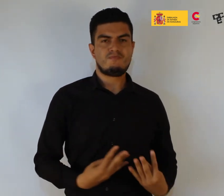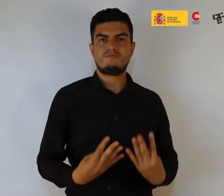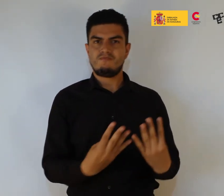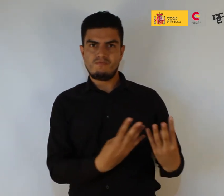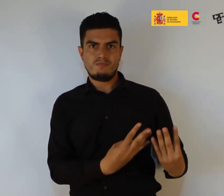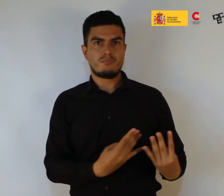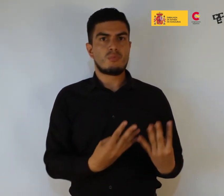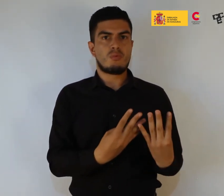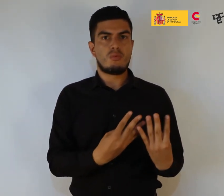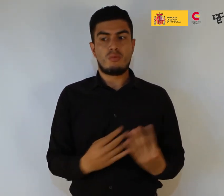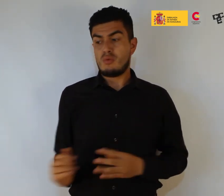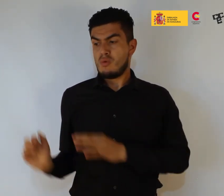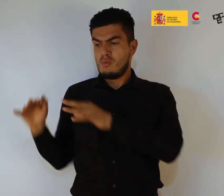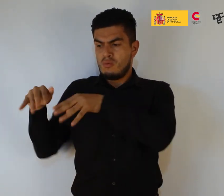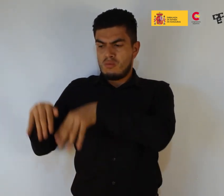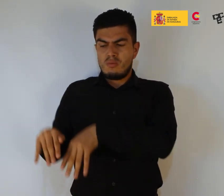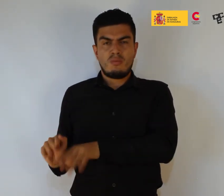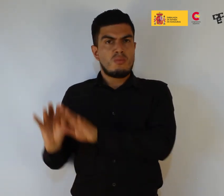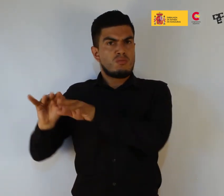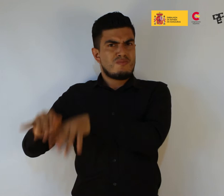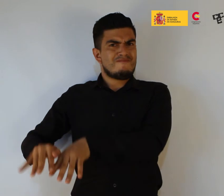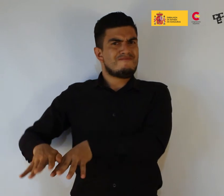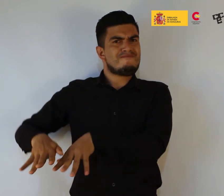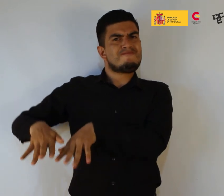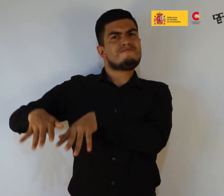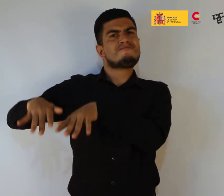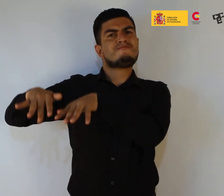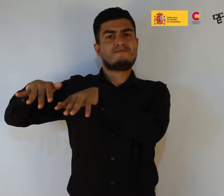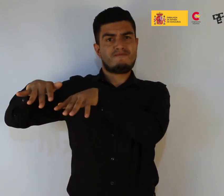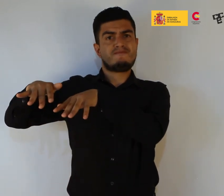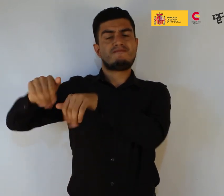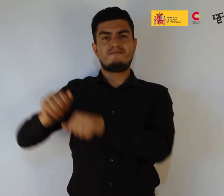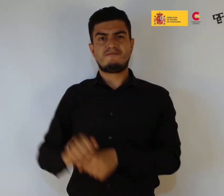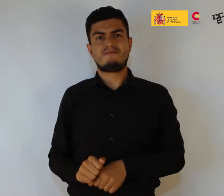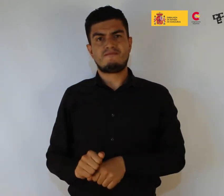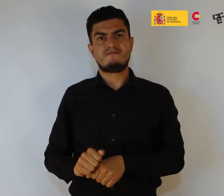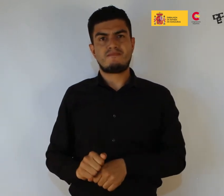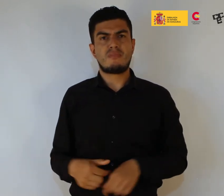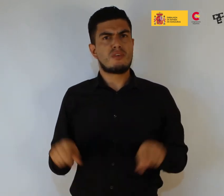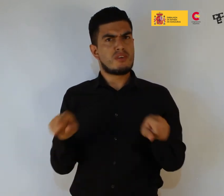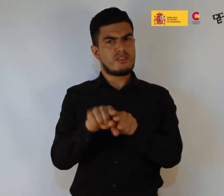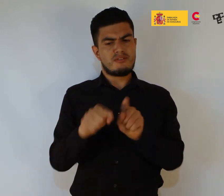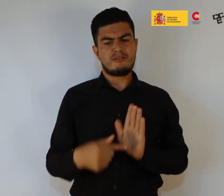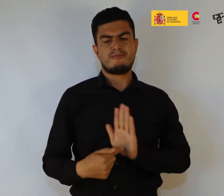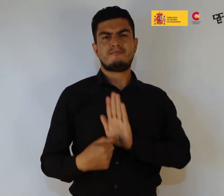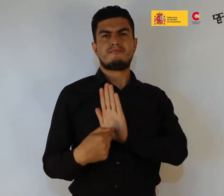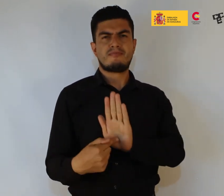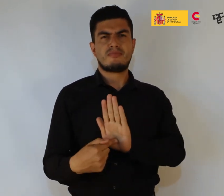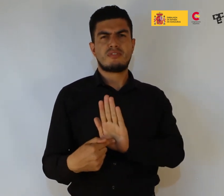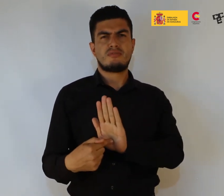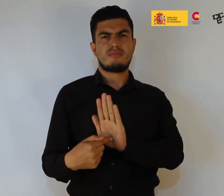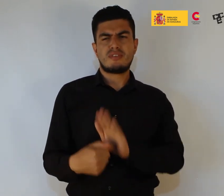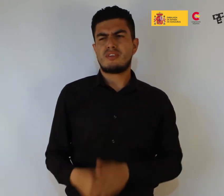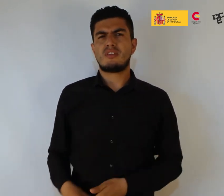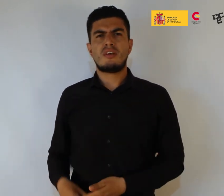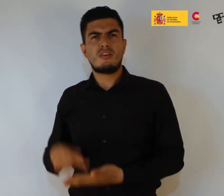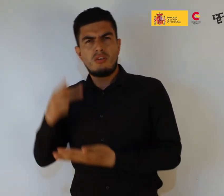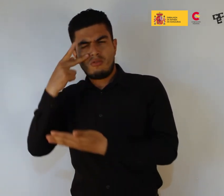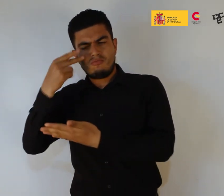emisiones y sus consecuencias naturales. La obra se combina con Climate Legal Evidence, impresiones en